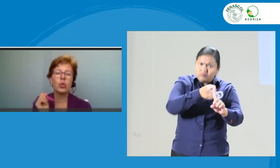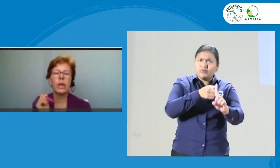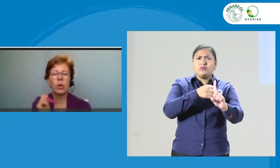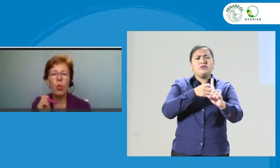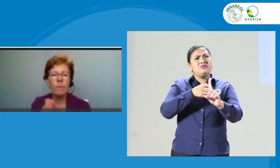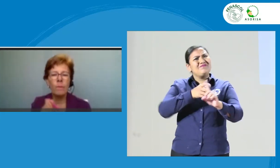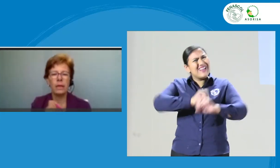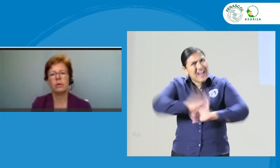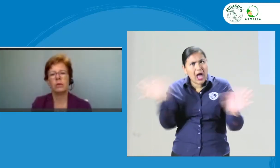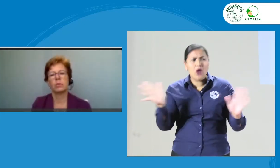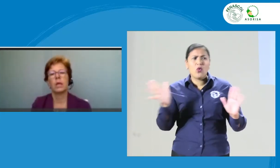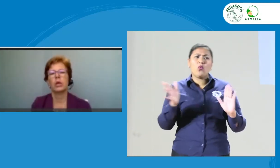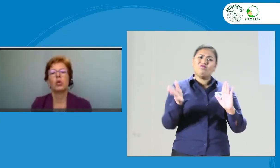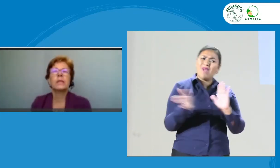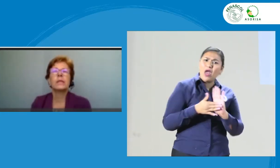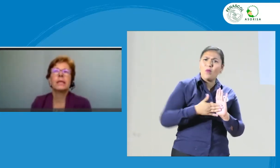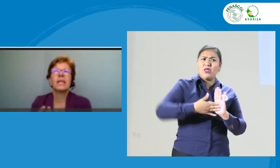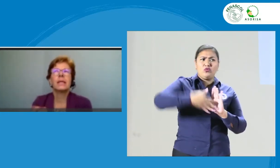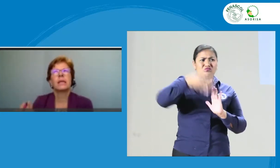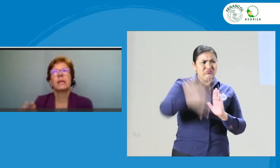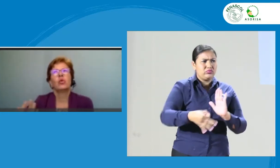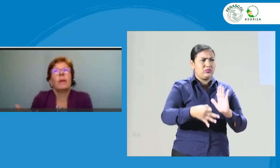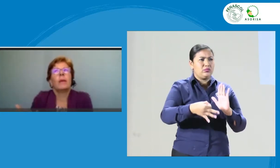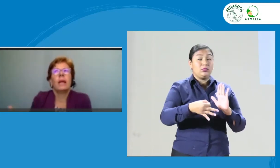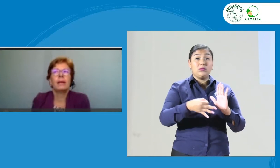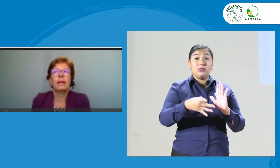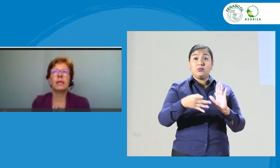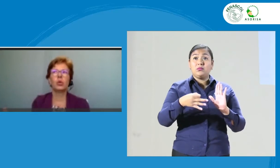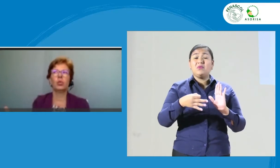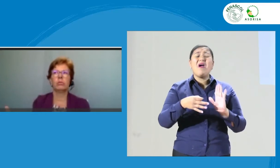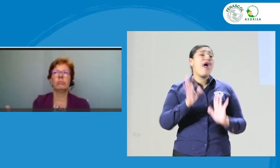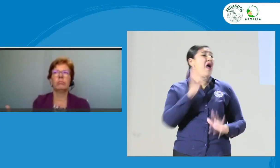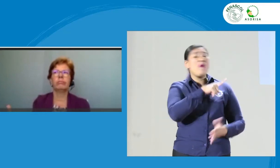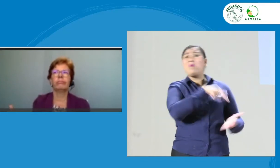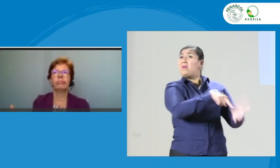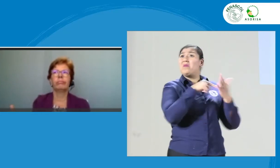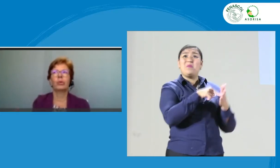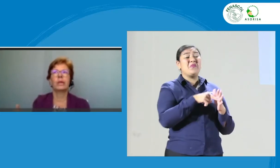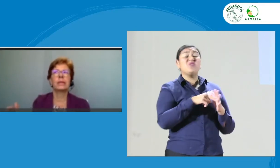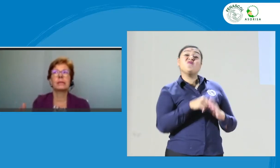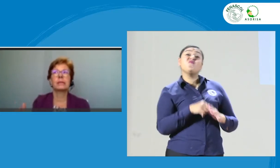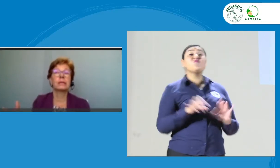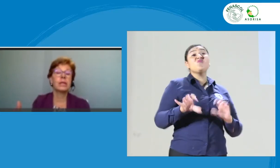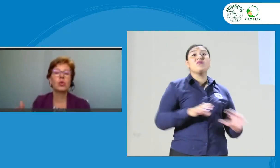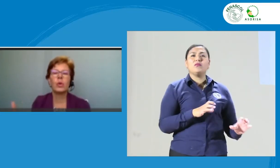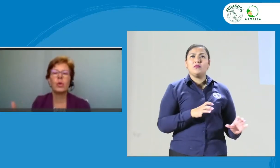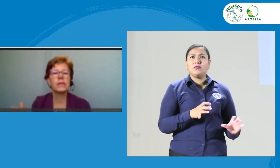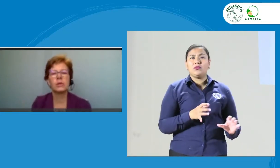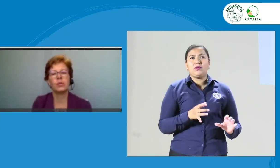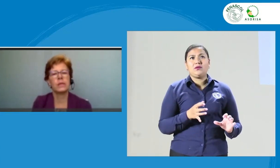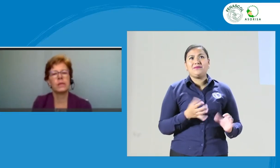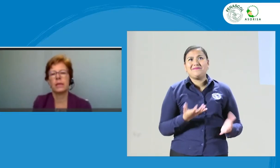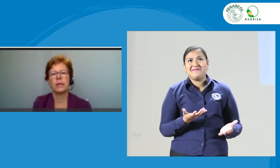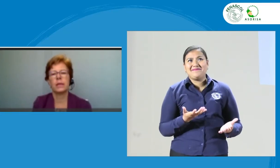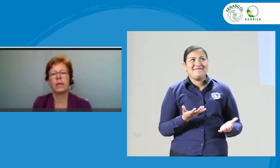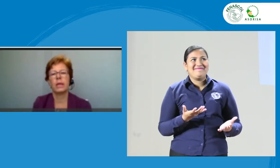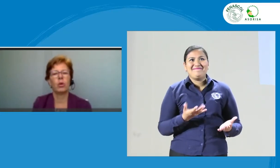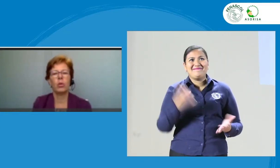directas, con argumentos. No que se queden que tienen una mala actitud, porque eso no va a ser suficiente